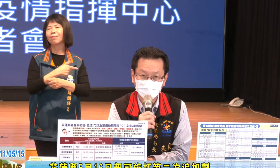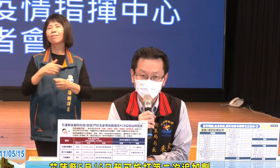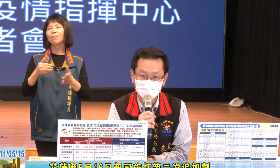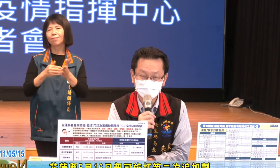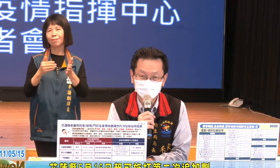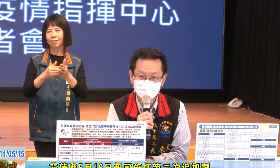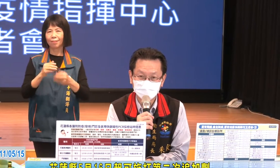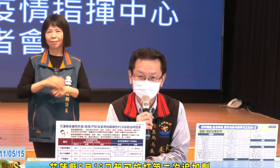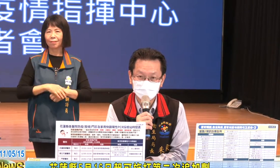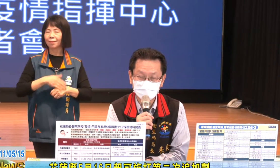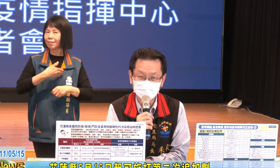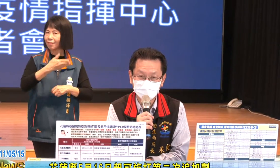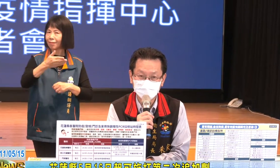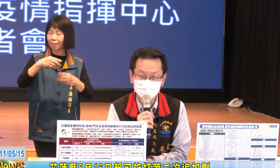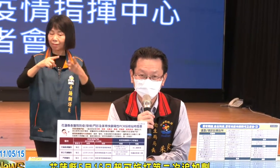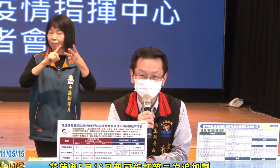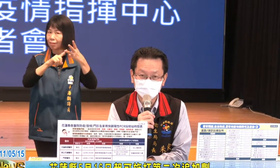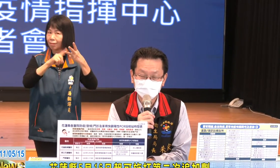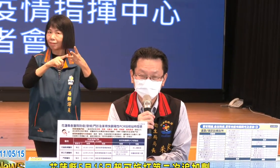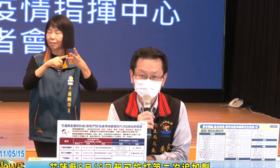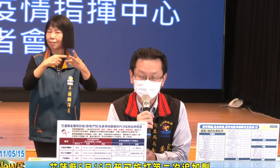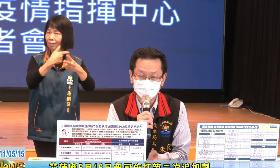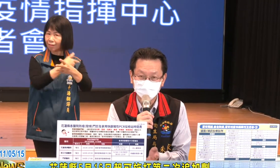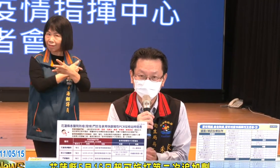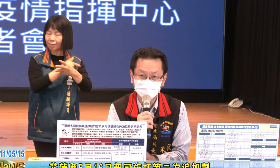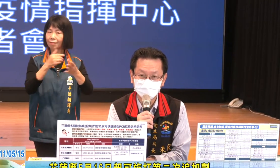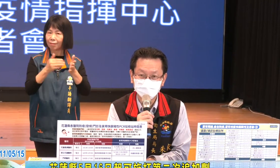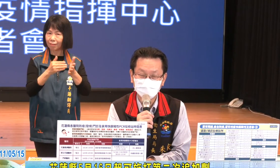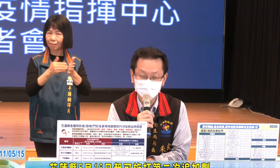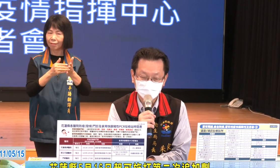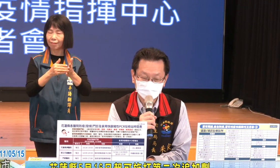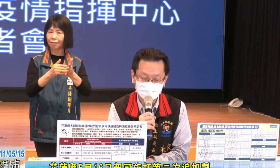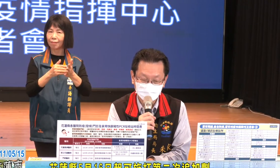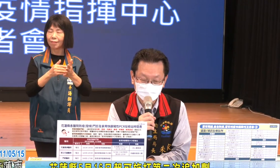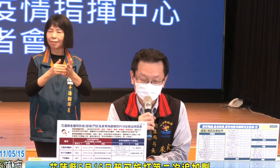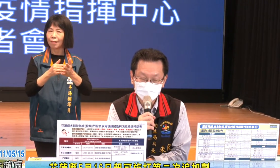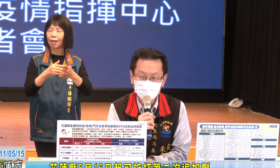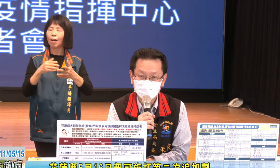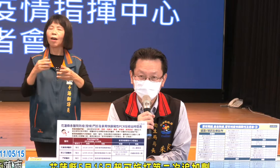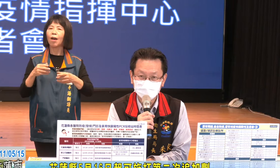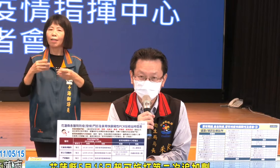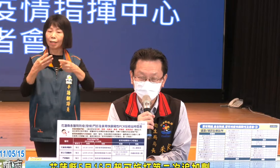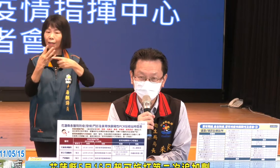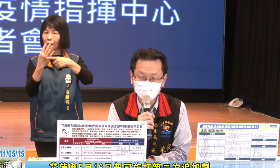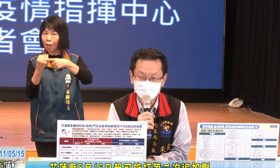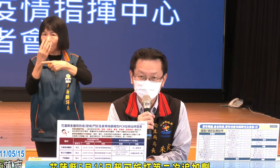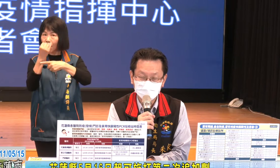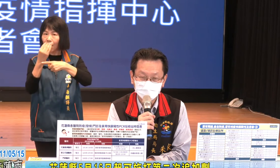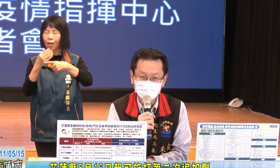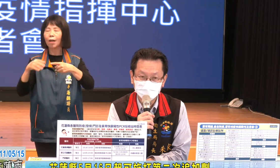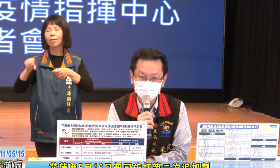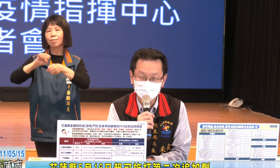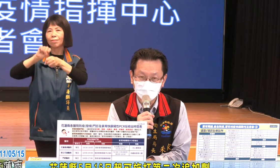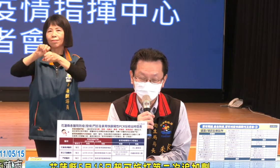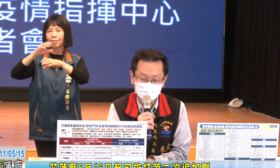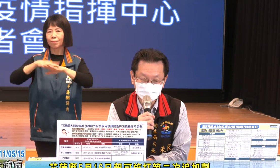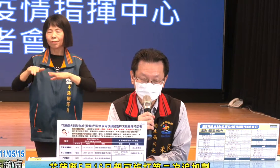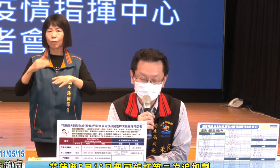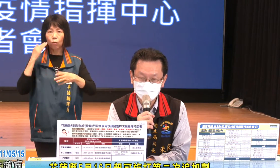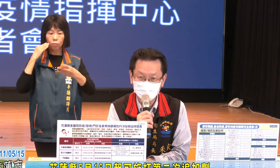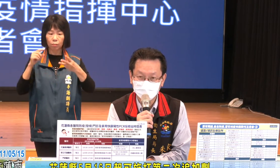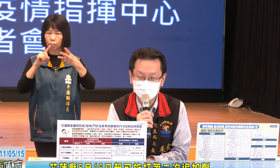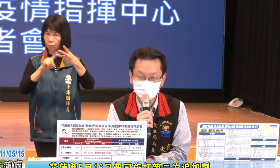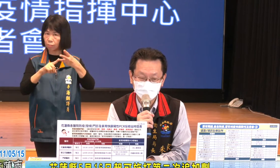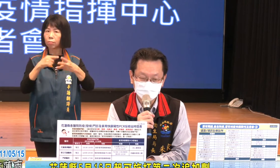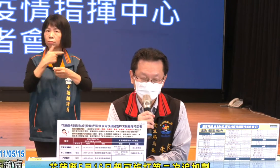然後把他們的第三劑的疫苗追覆蓋率能夠提高針對於已經打完